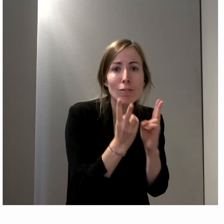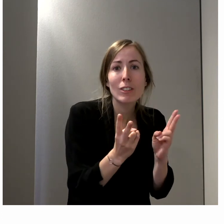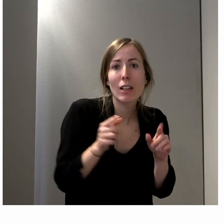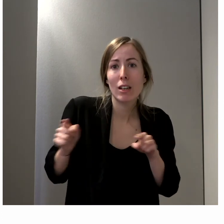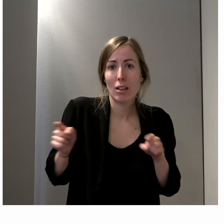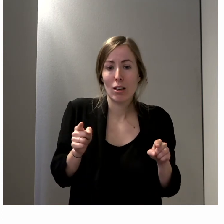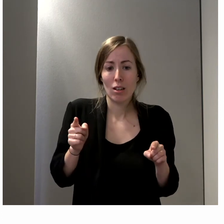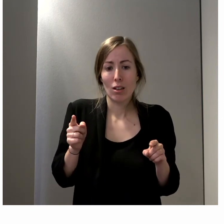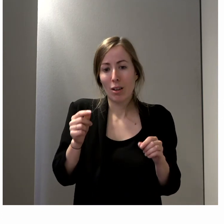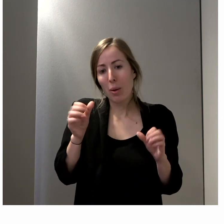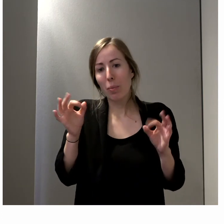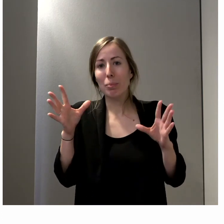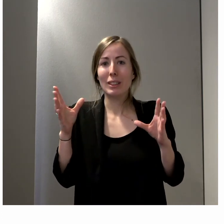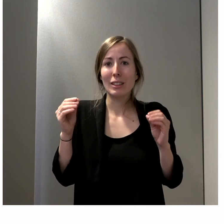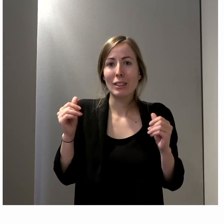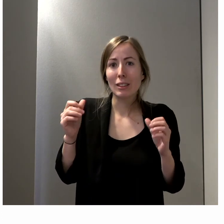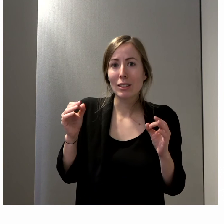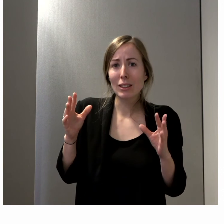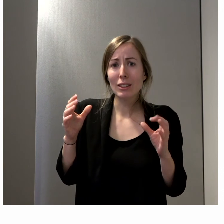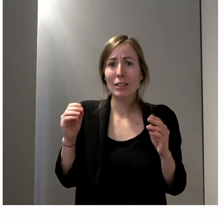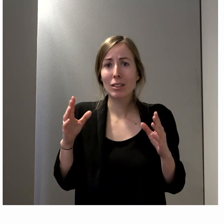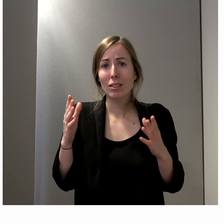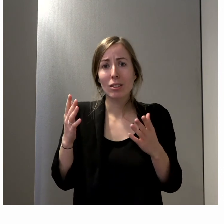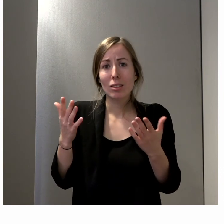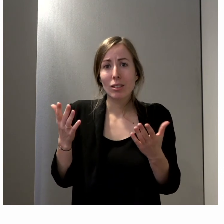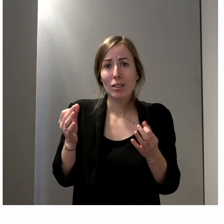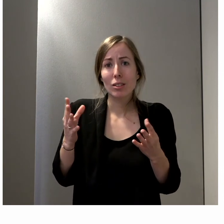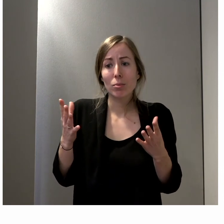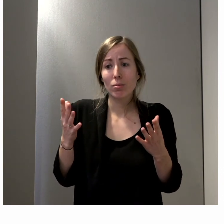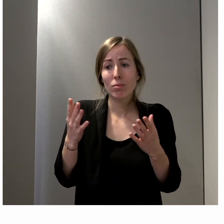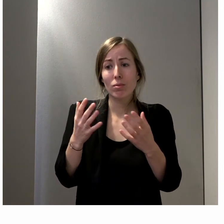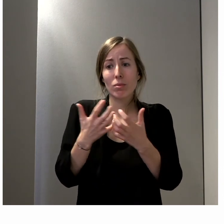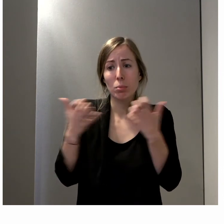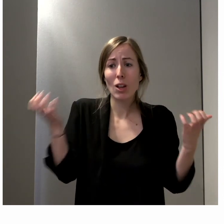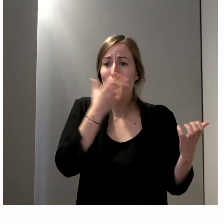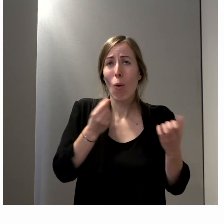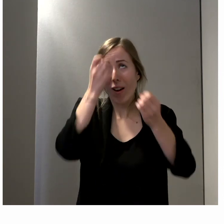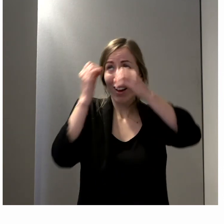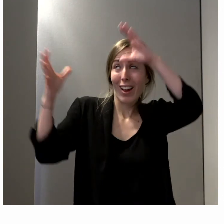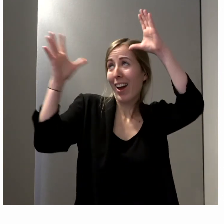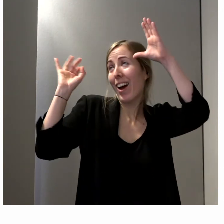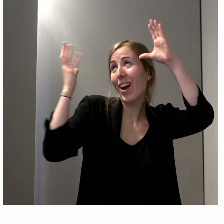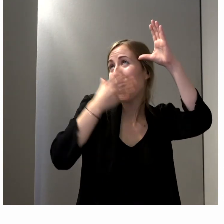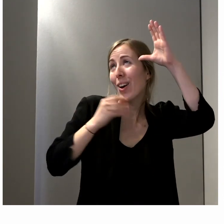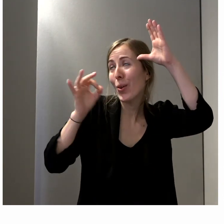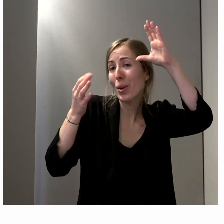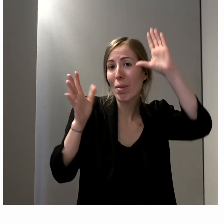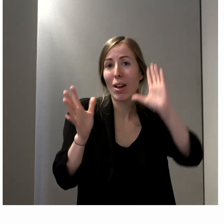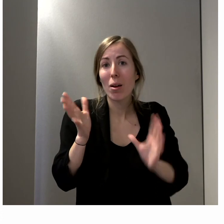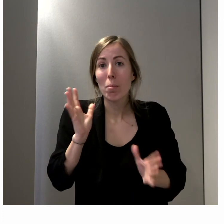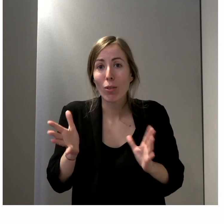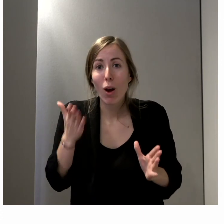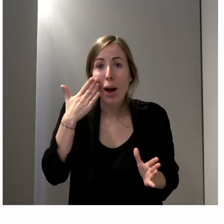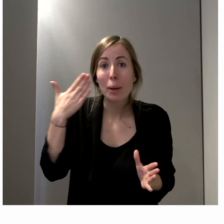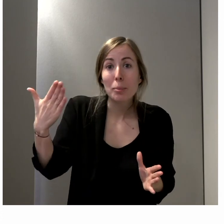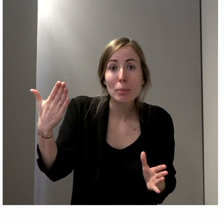un peu les des cartes postales d'Epinal et tout ça, tout le monde peut bien avoir ça à l'image, mais quand on est dans des communes ou dans